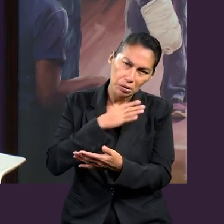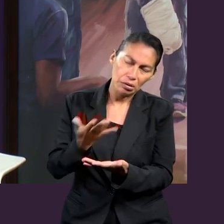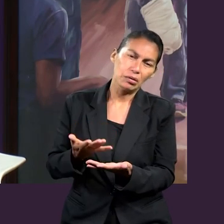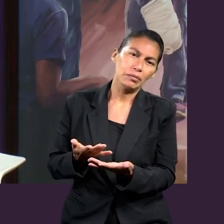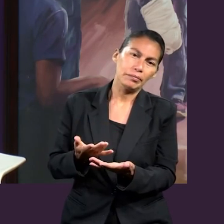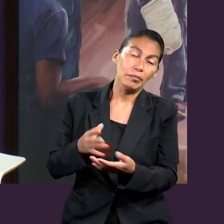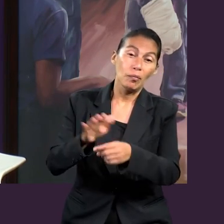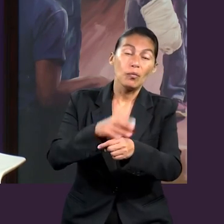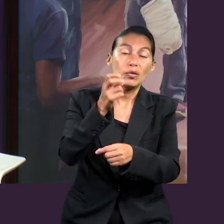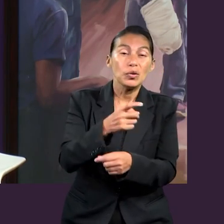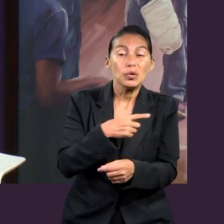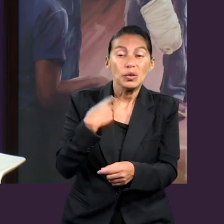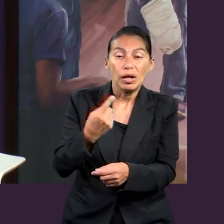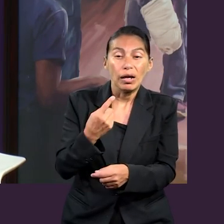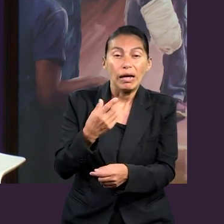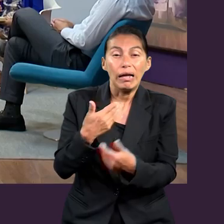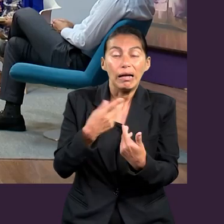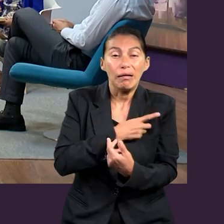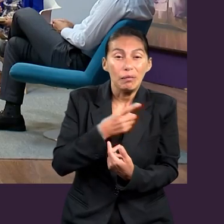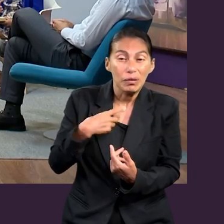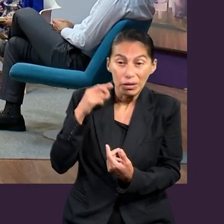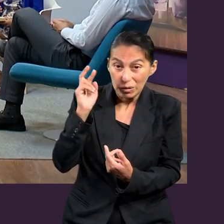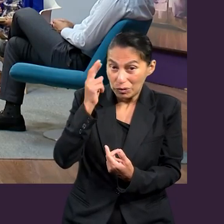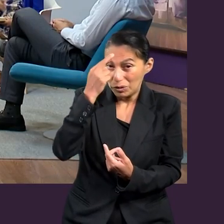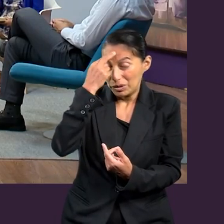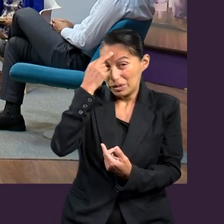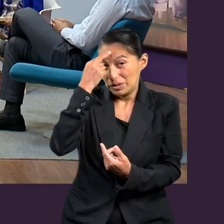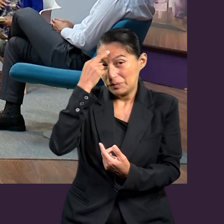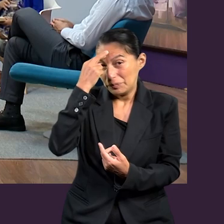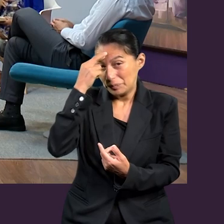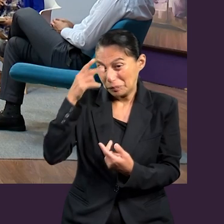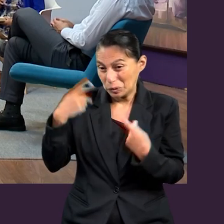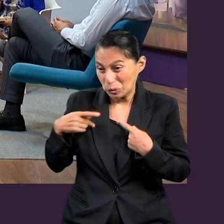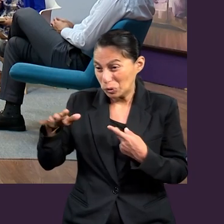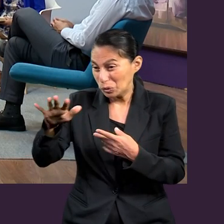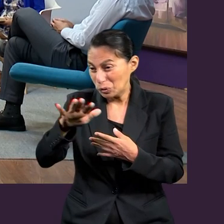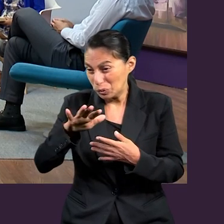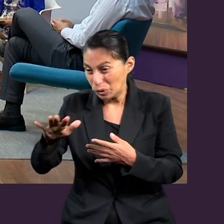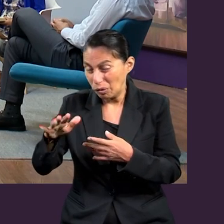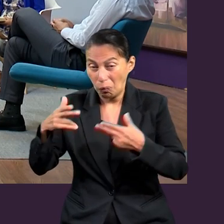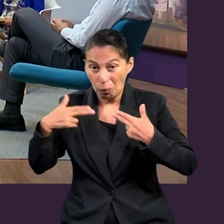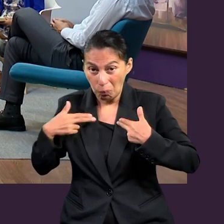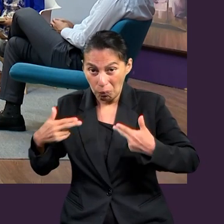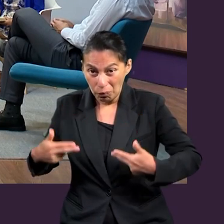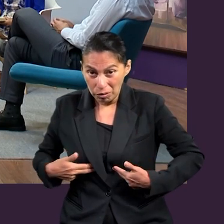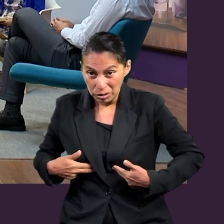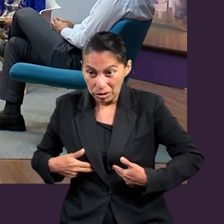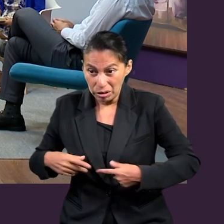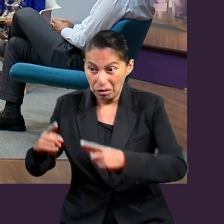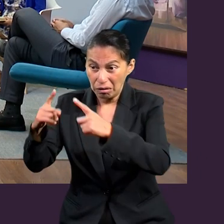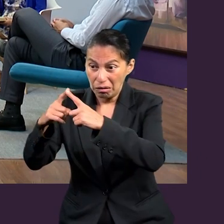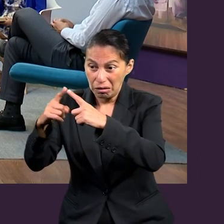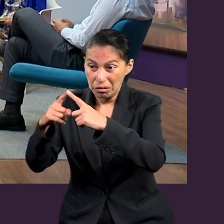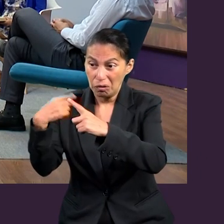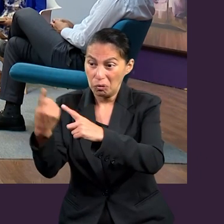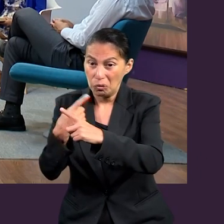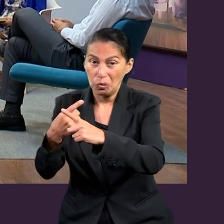reconozcamos que la iglesia no es una organización humana, que no es algo que nosotros como seres